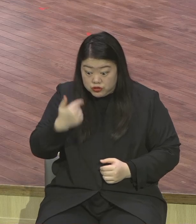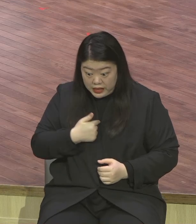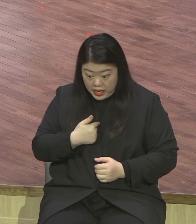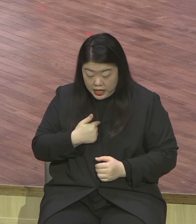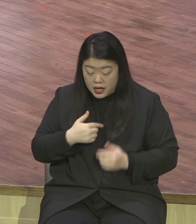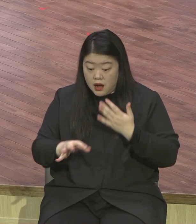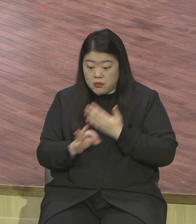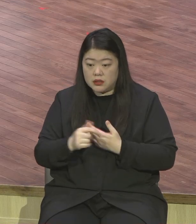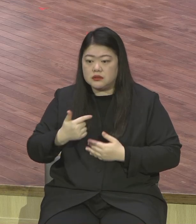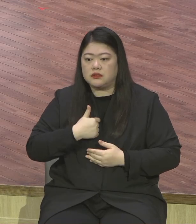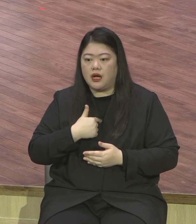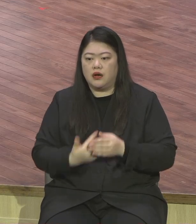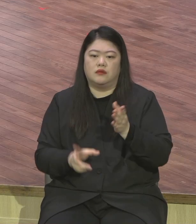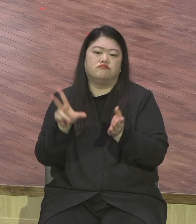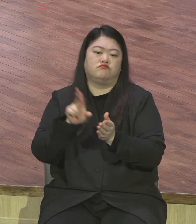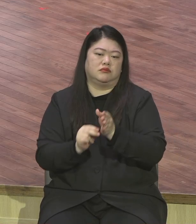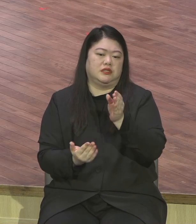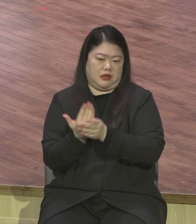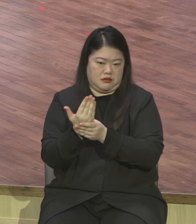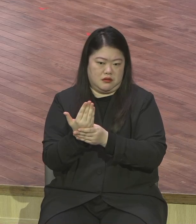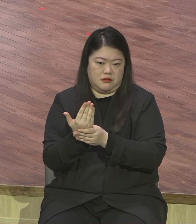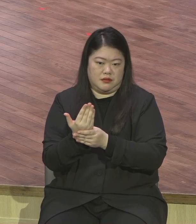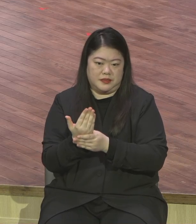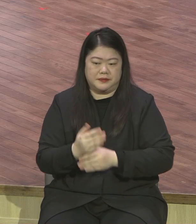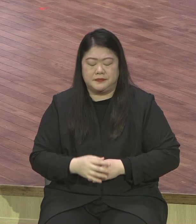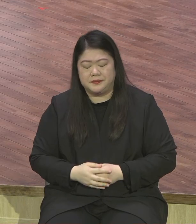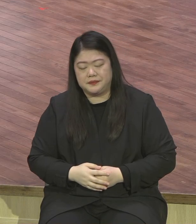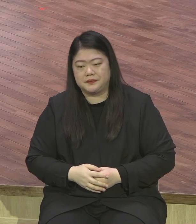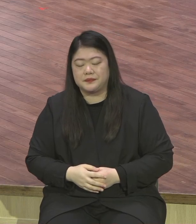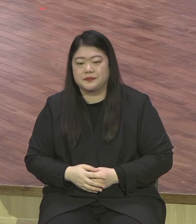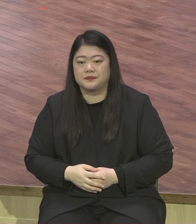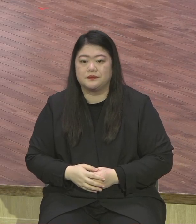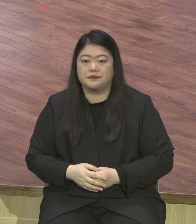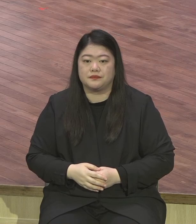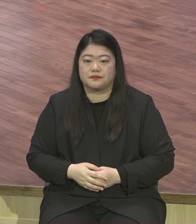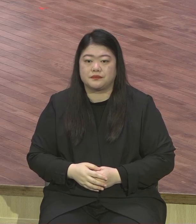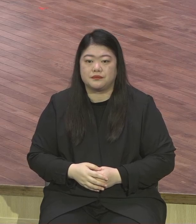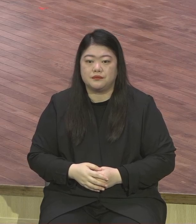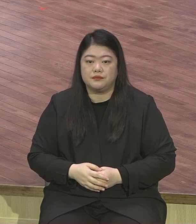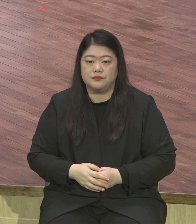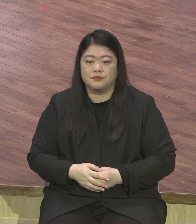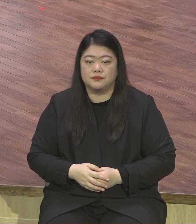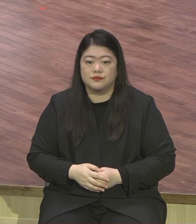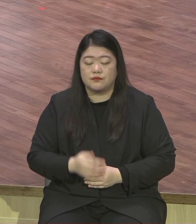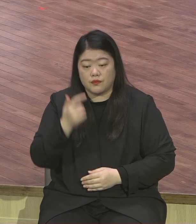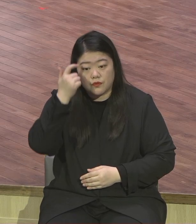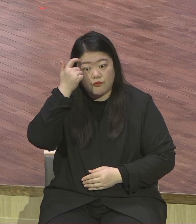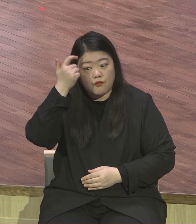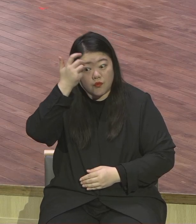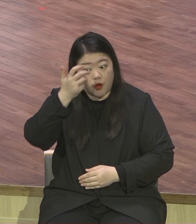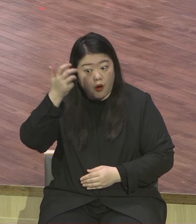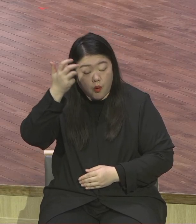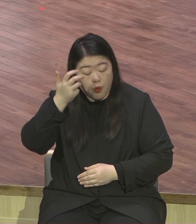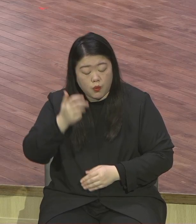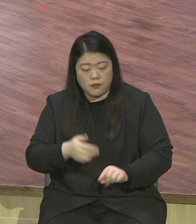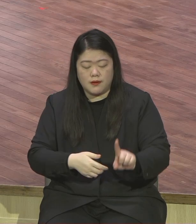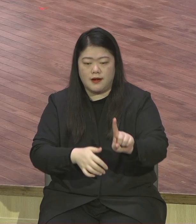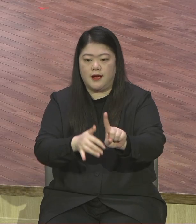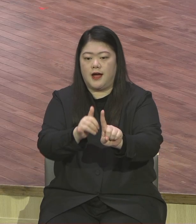예수님은 모두 본문 말씀을 통해서 한 영혼의 절대 가치 이